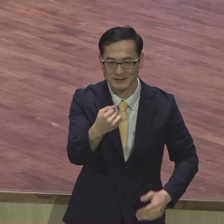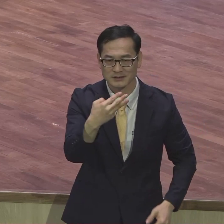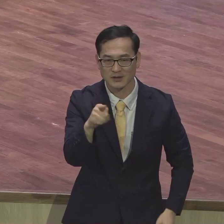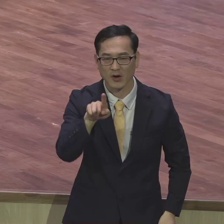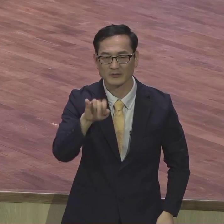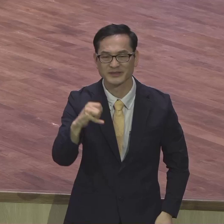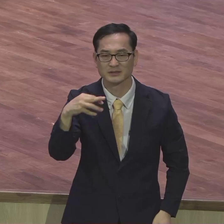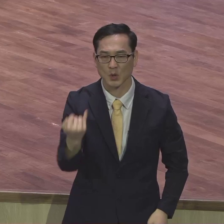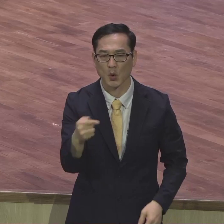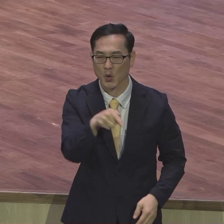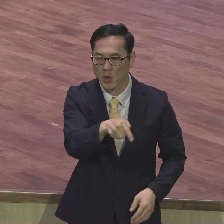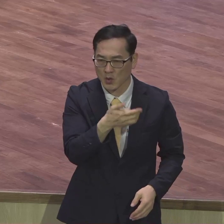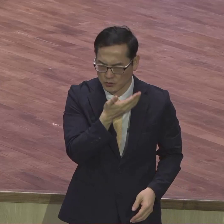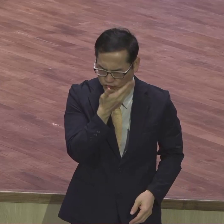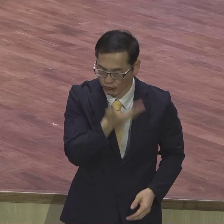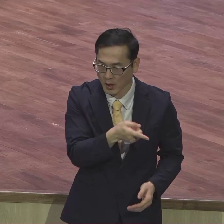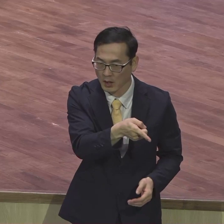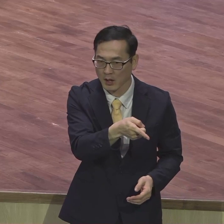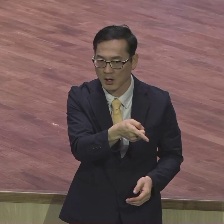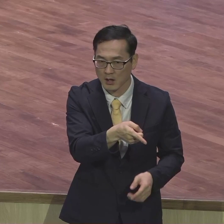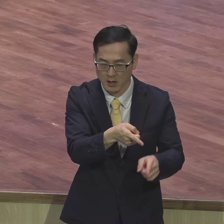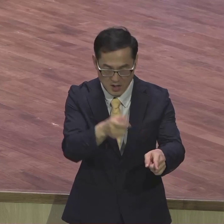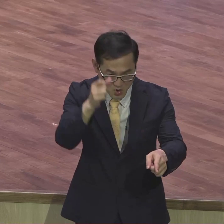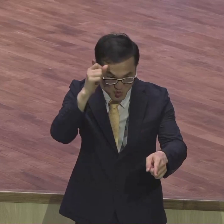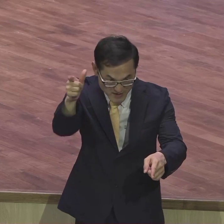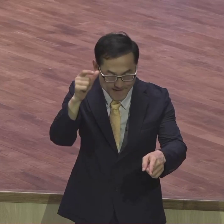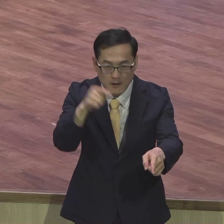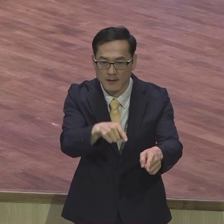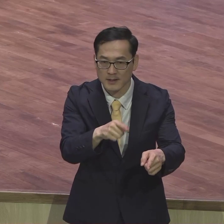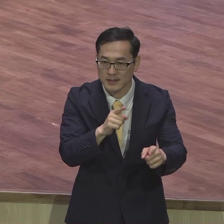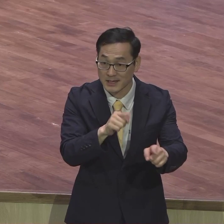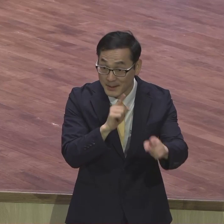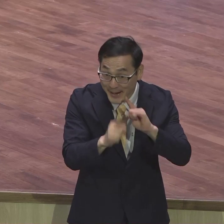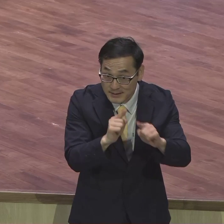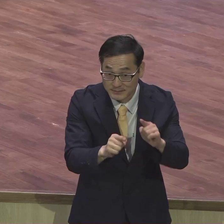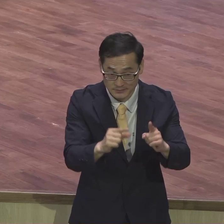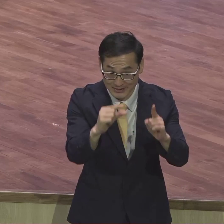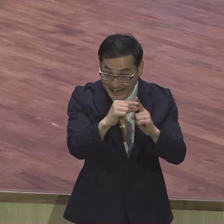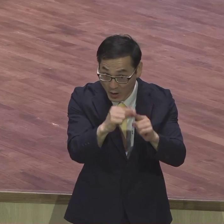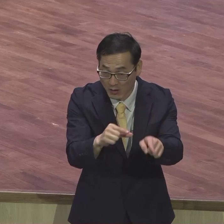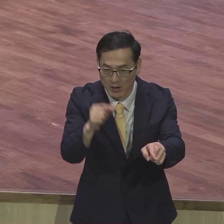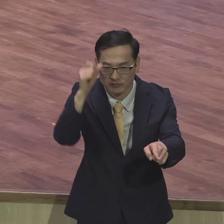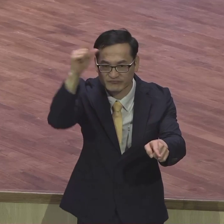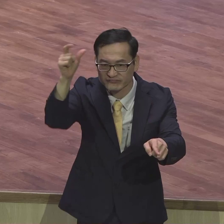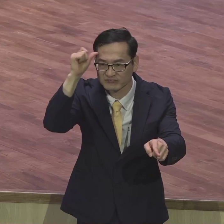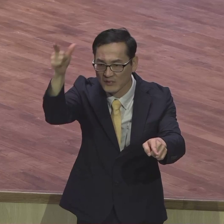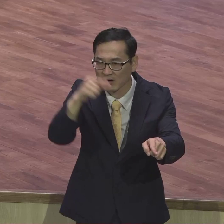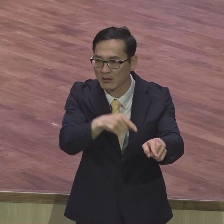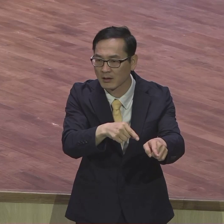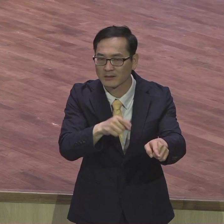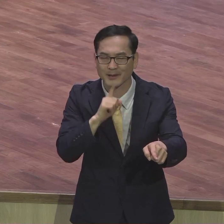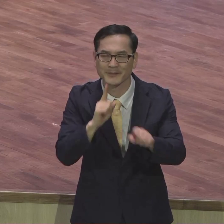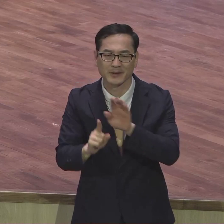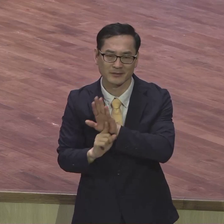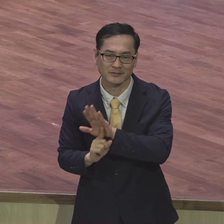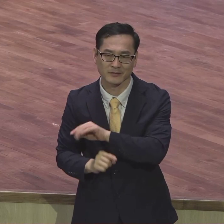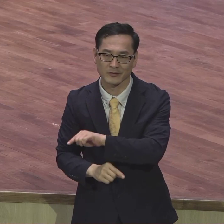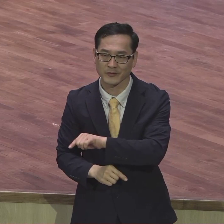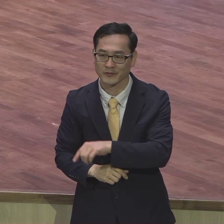거룩으로를 위대한 거룩으로라고 그렇게 표현했습니다 왜